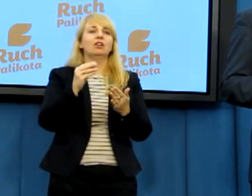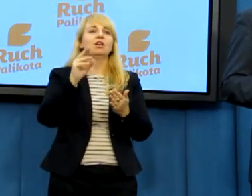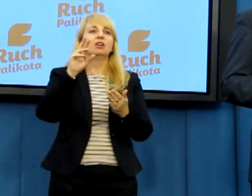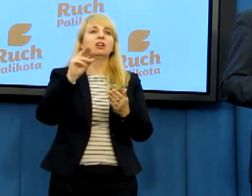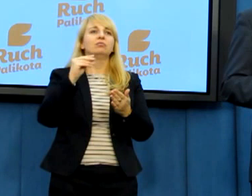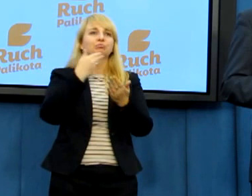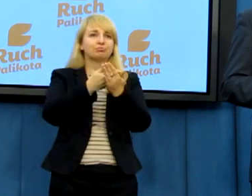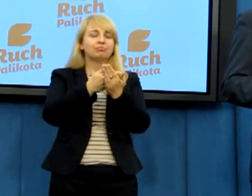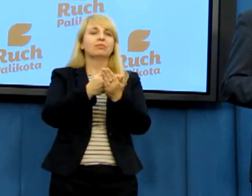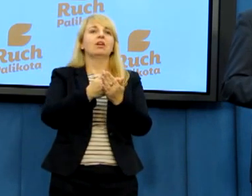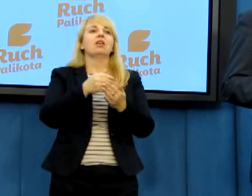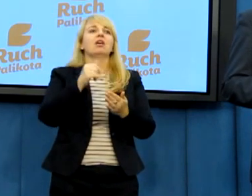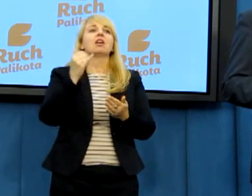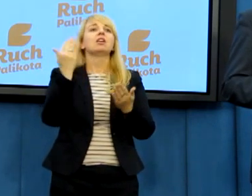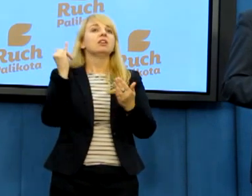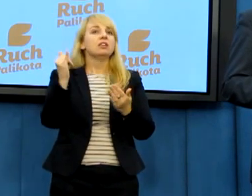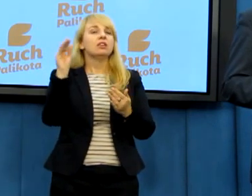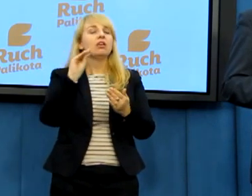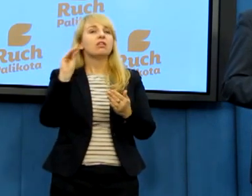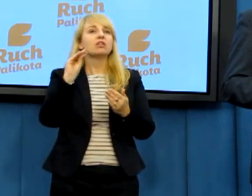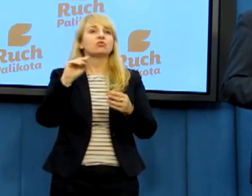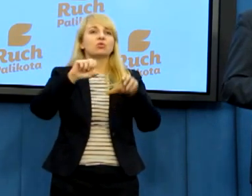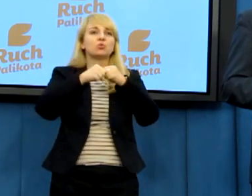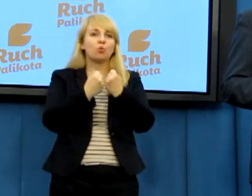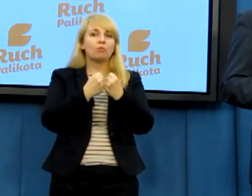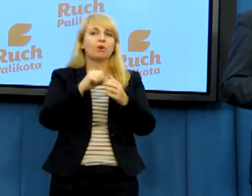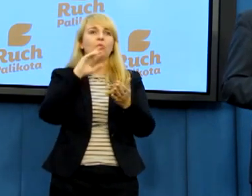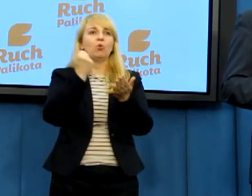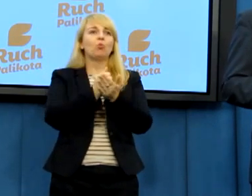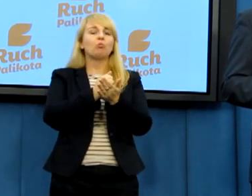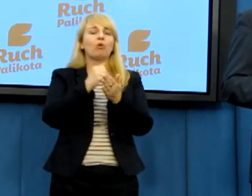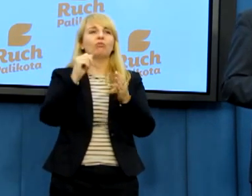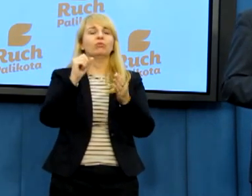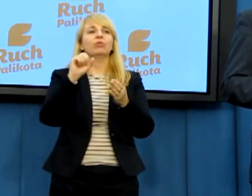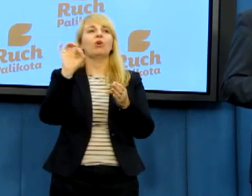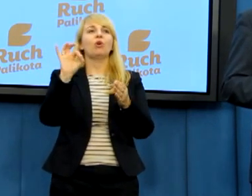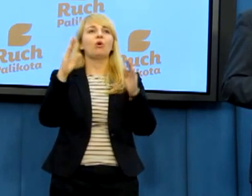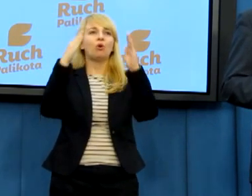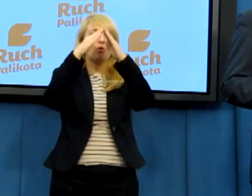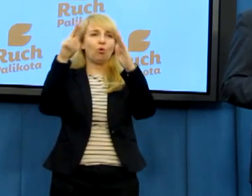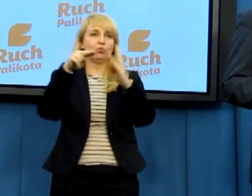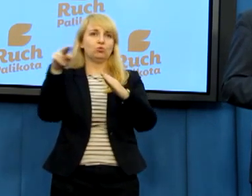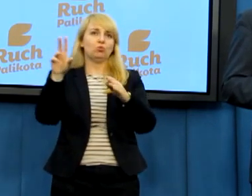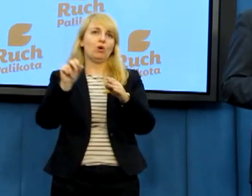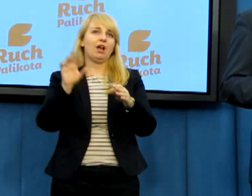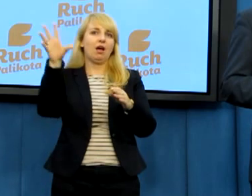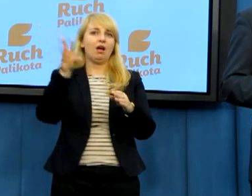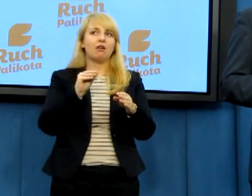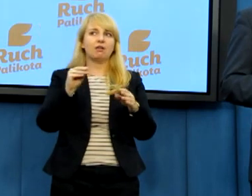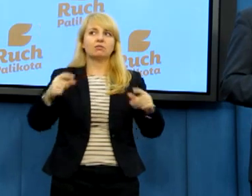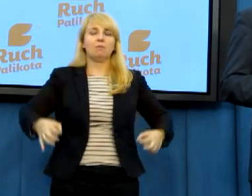złamał również konkordat, gdzie stolica apostolska